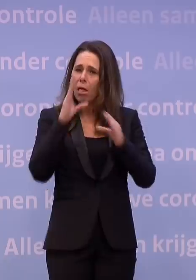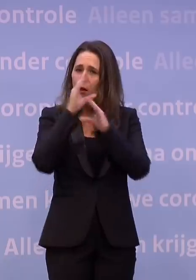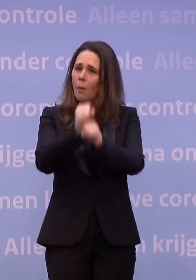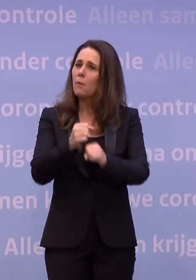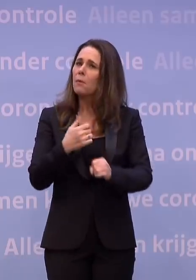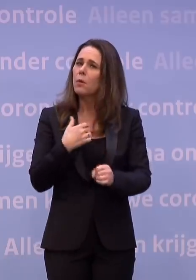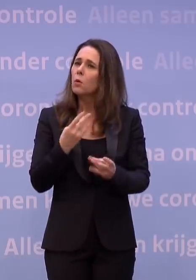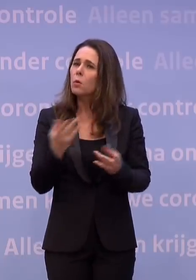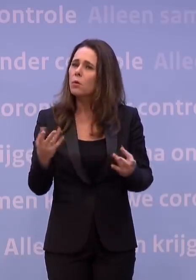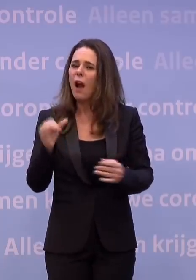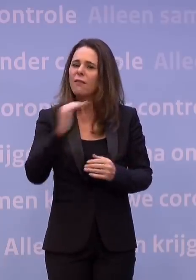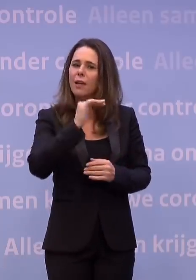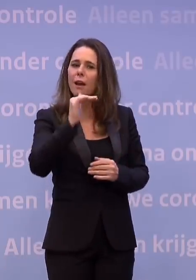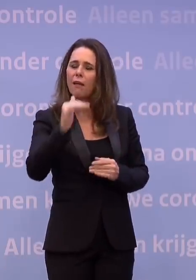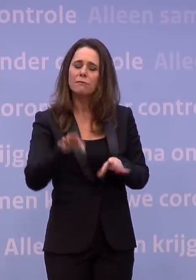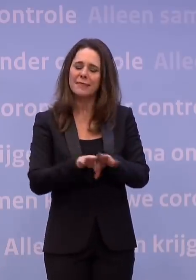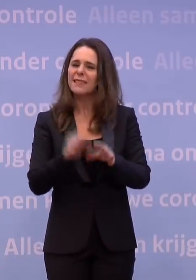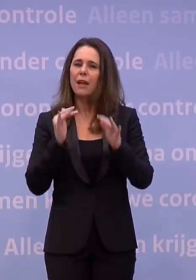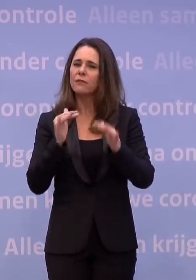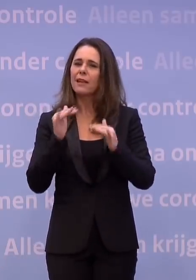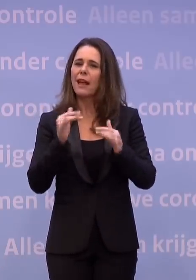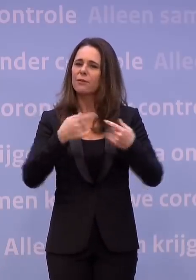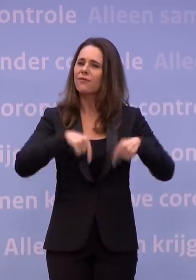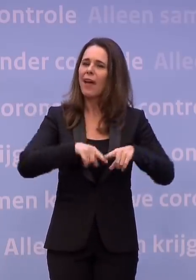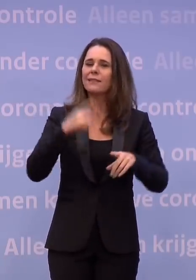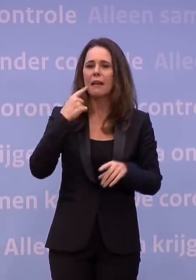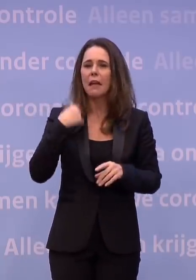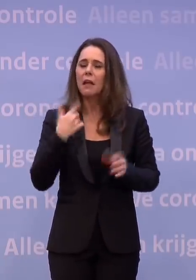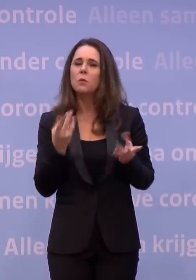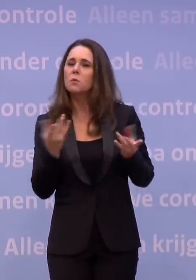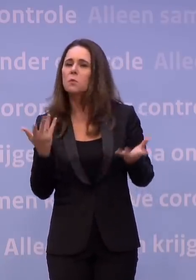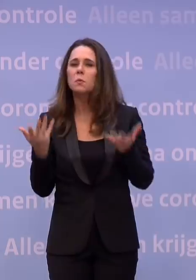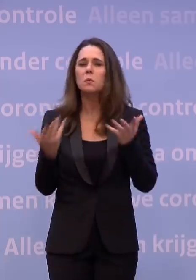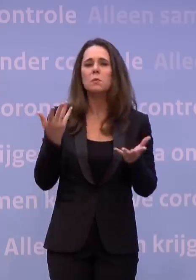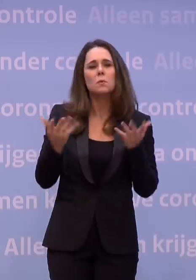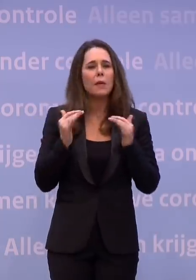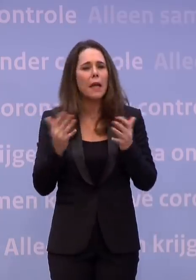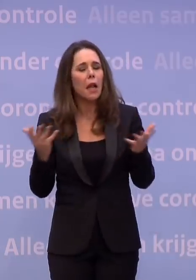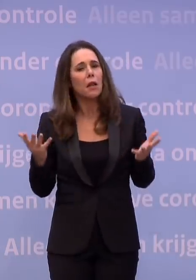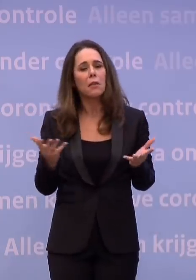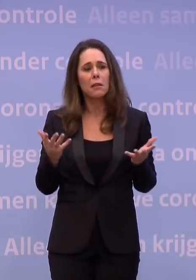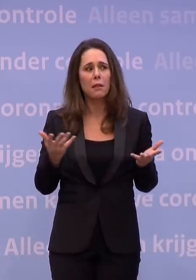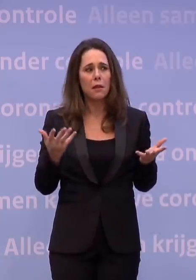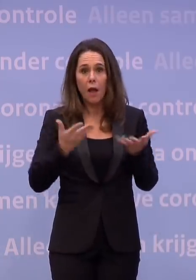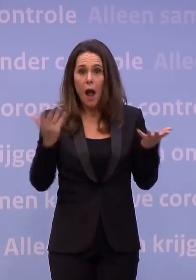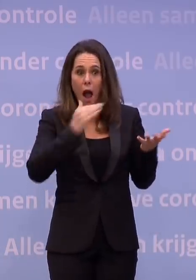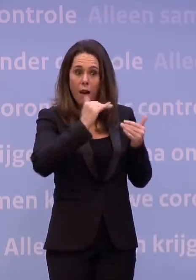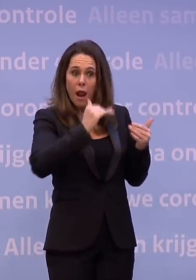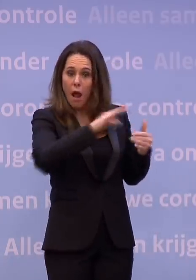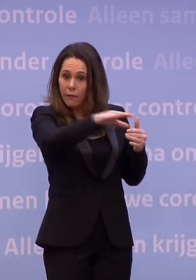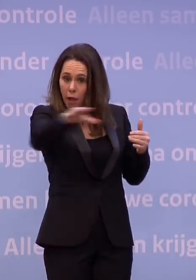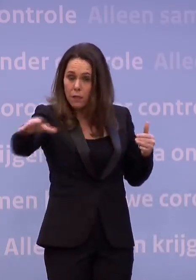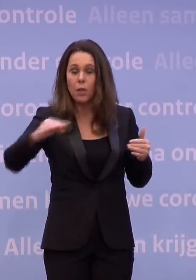want andere landen zullen het vast niet zo goed op orde hebben als wij. Hoe gaat dat nou eigenlijk geregeld worden? Zijn er overal wel genoeg